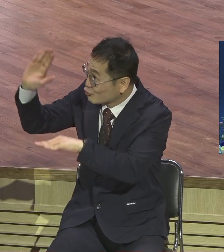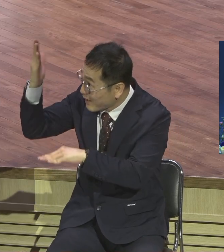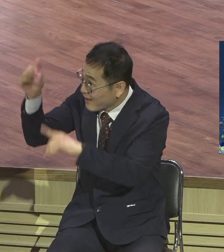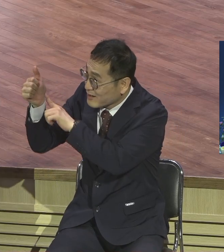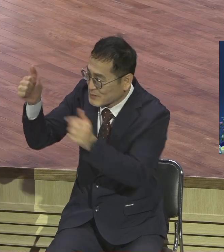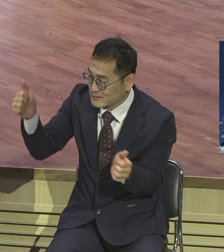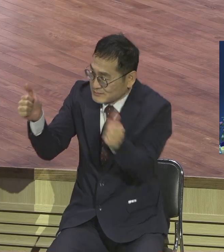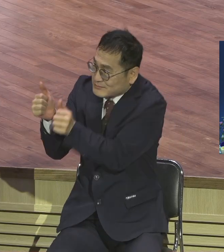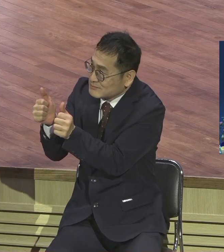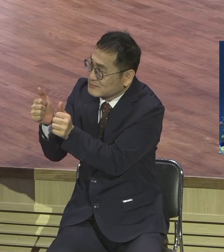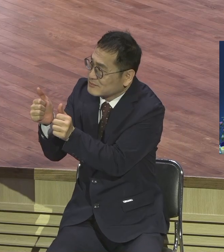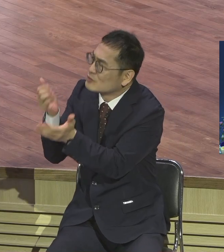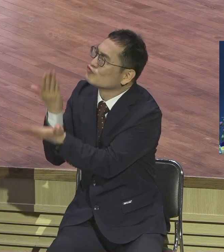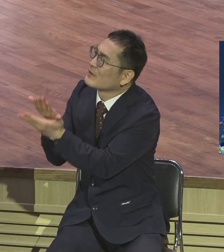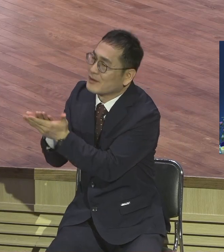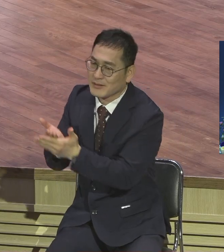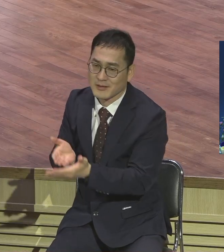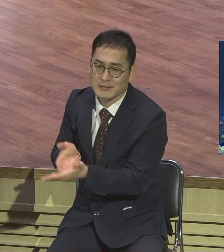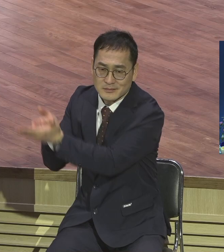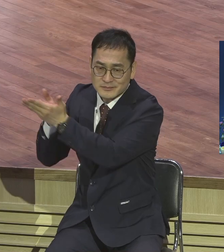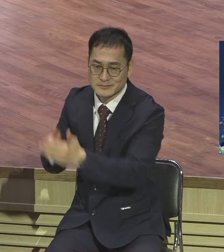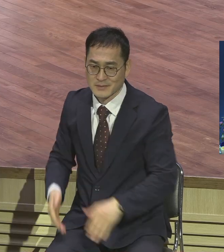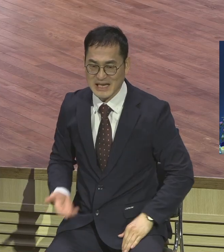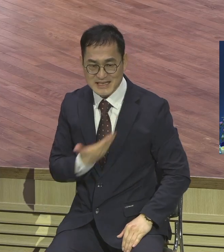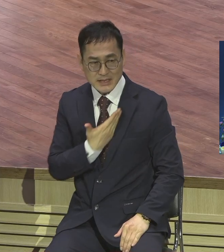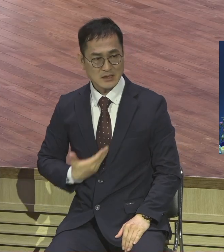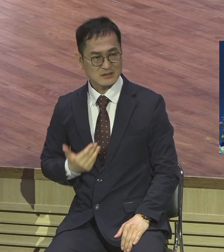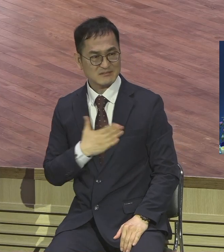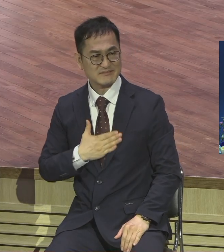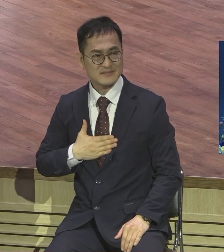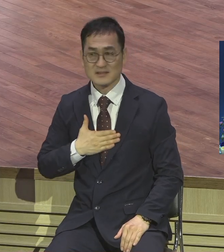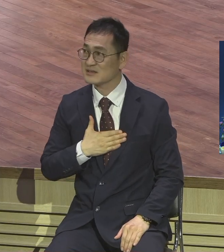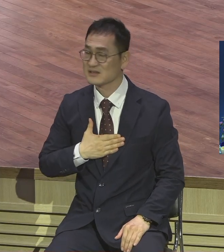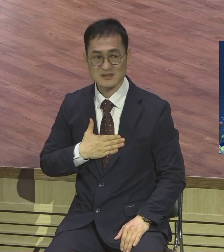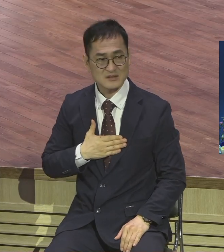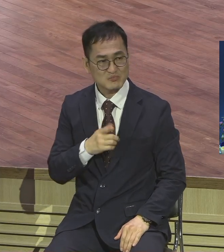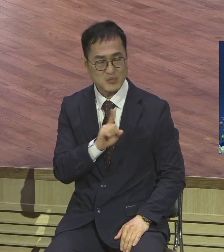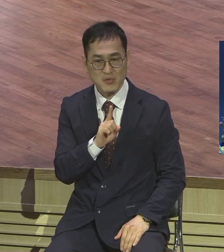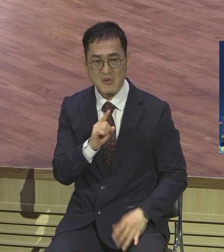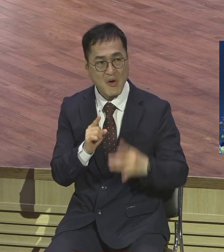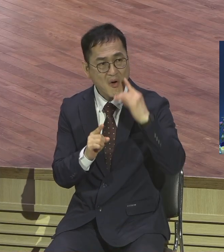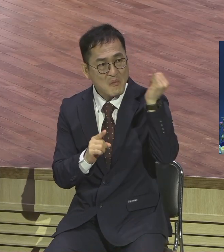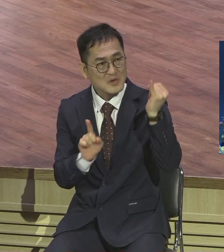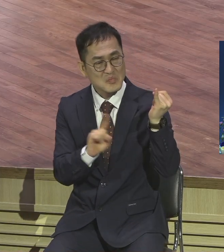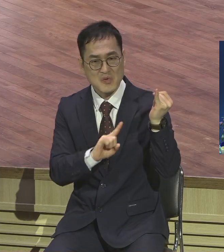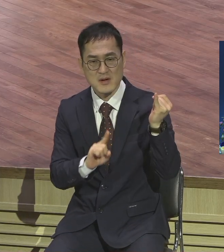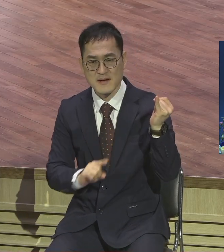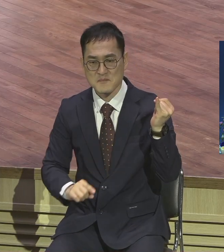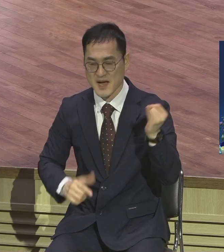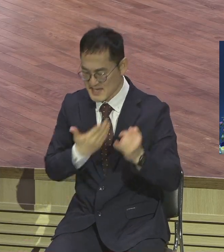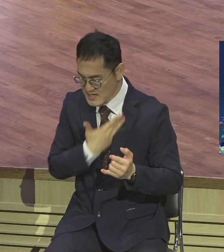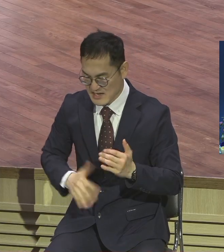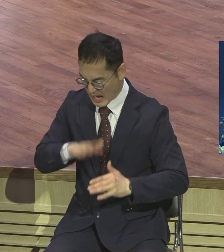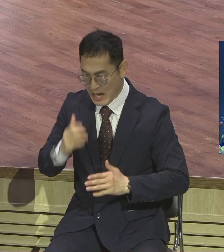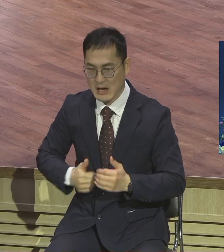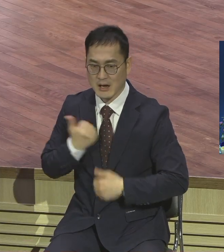얼마나 그렇게 빈축을 샀는지 몰라요 제자들이 분노케 했더라 그래요 제자들도 내심 다